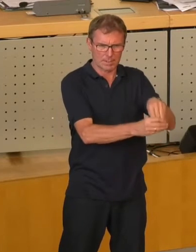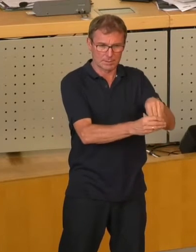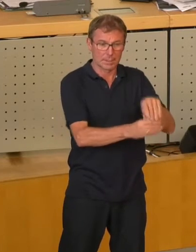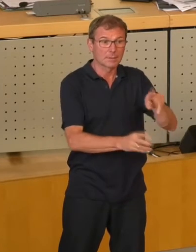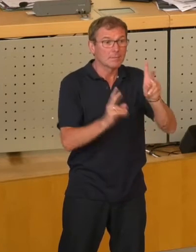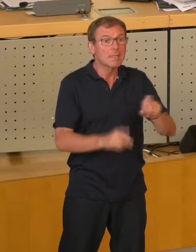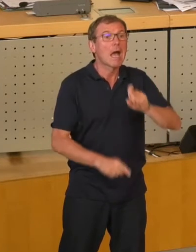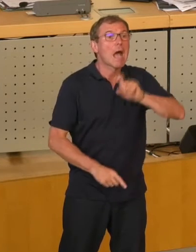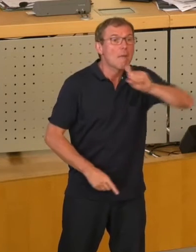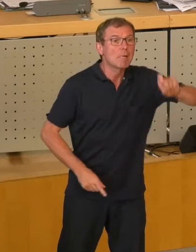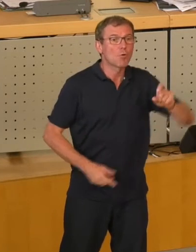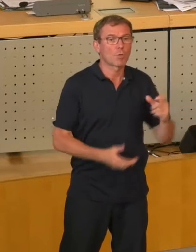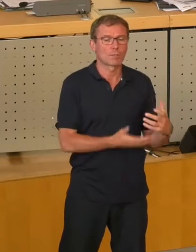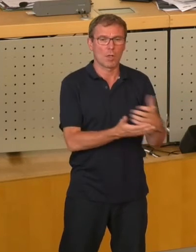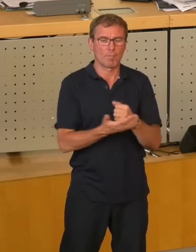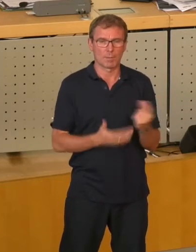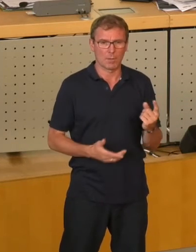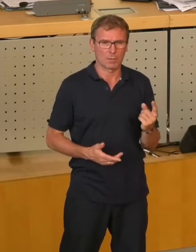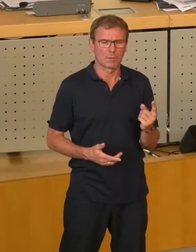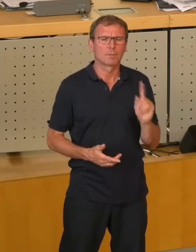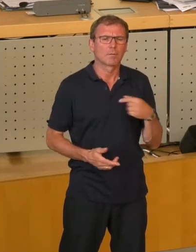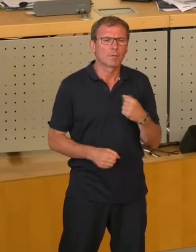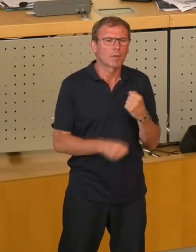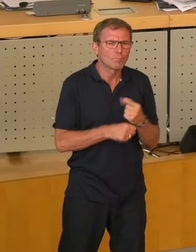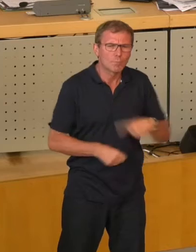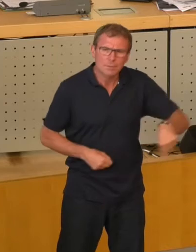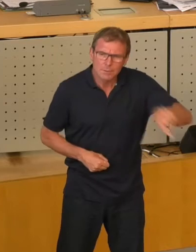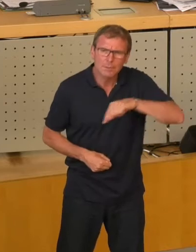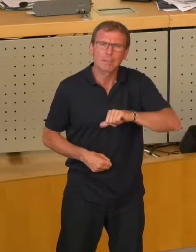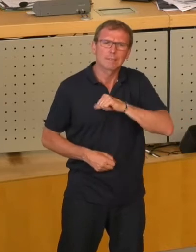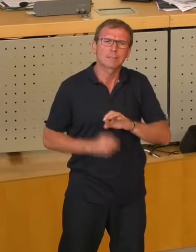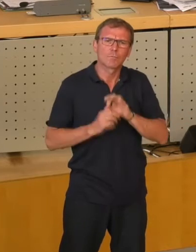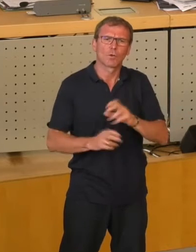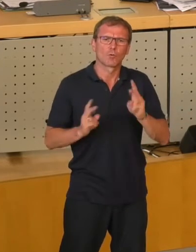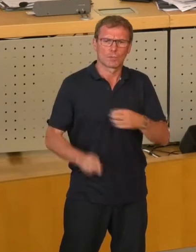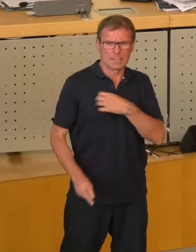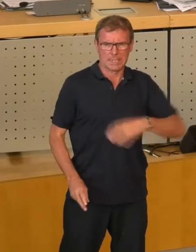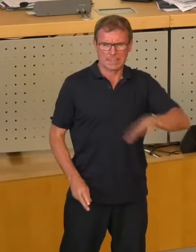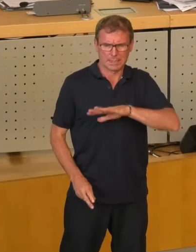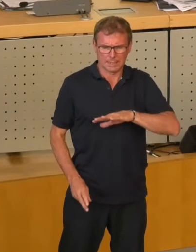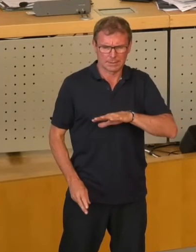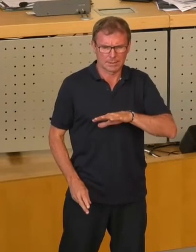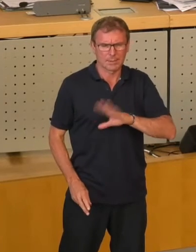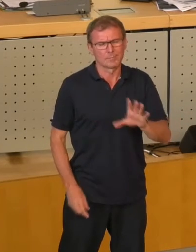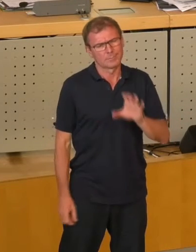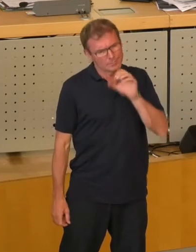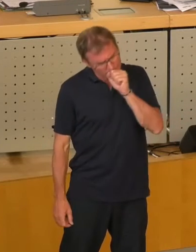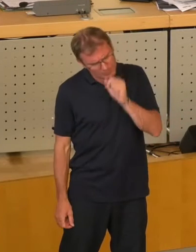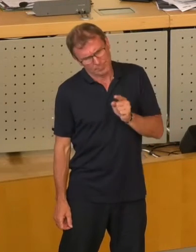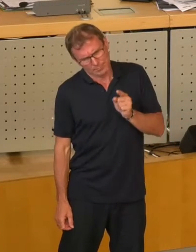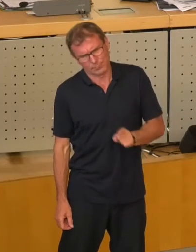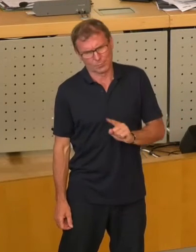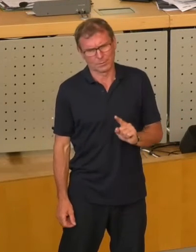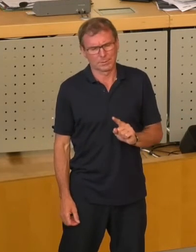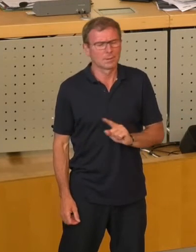Millionenbeträge und ich denke, da sollten wir alle im Interesse der Landeshauptstadt dann auch mal das Wasser halten können und nicht irgendwie